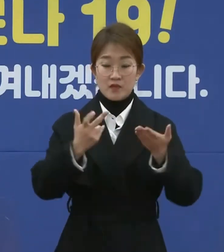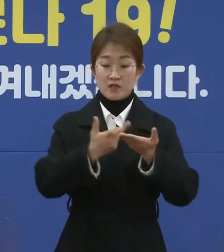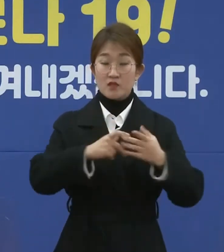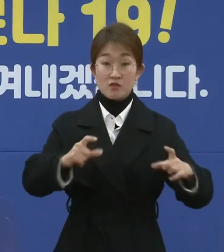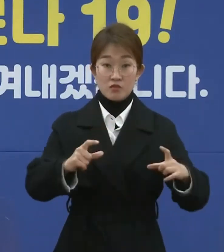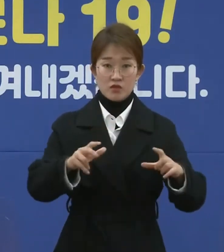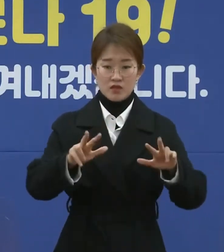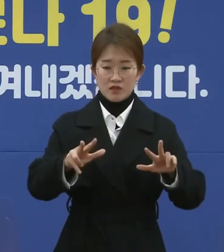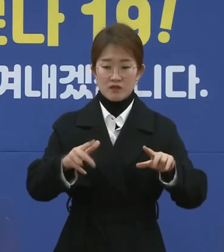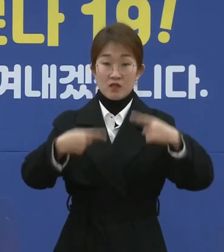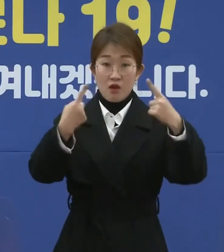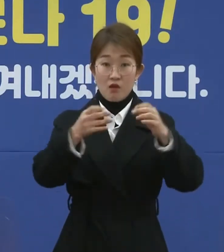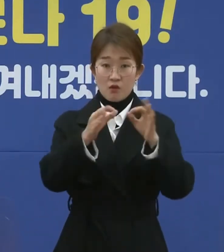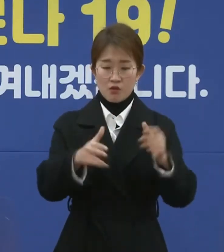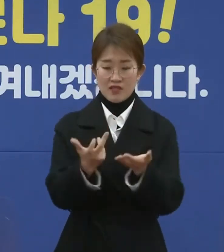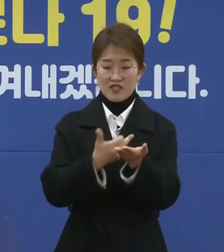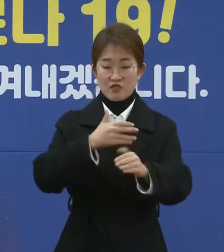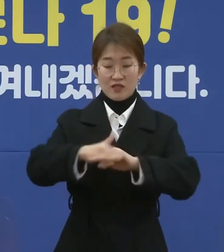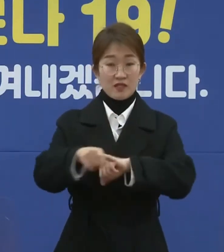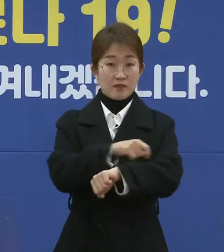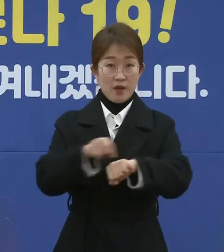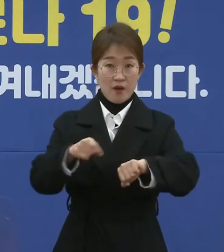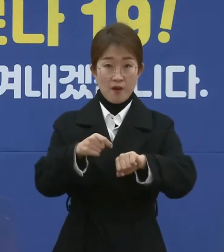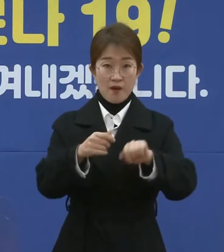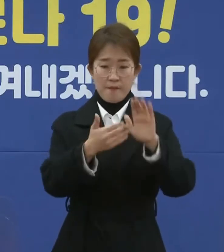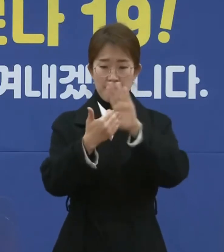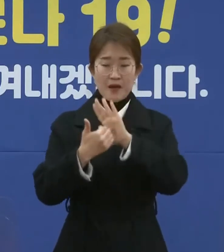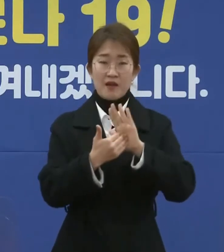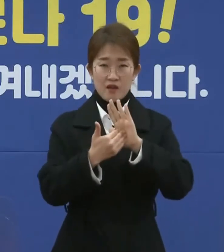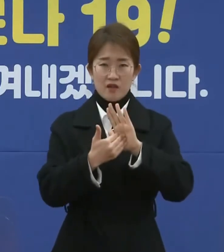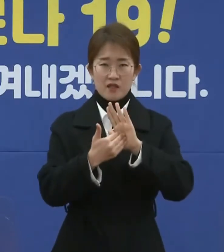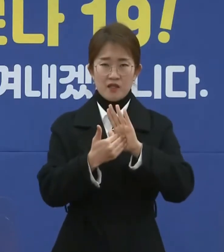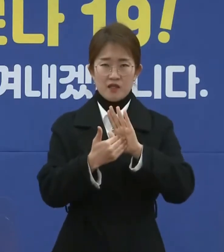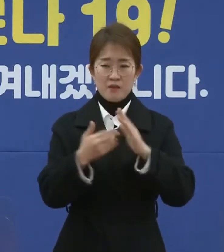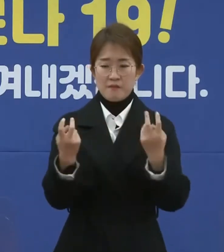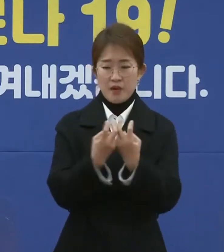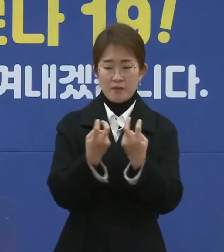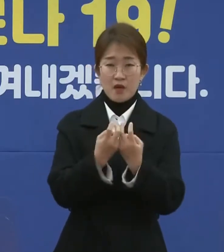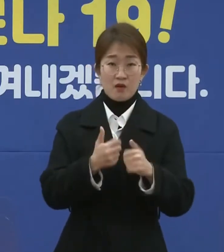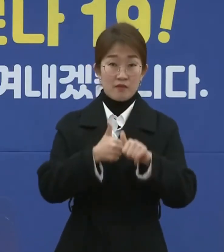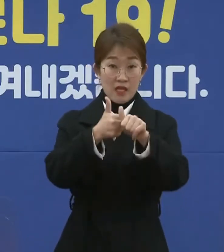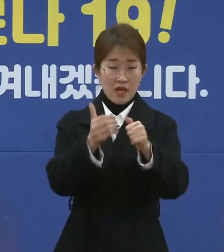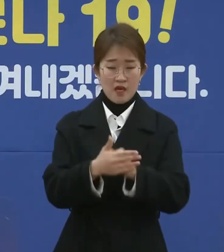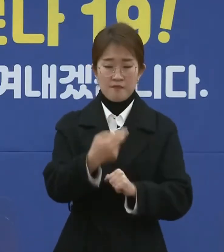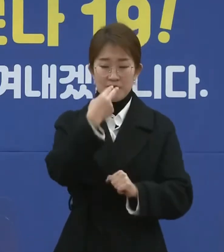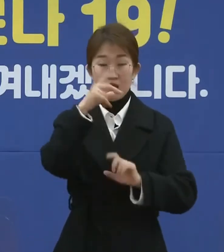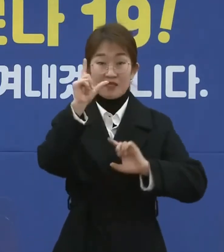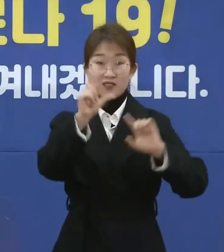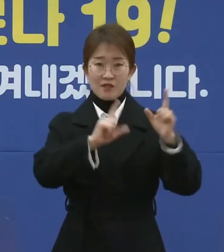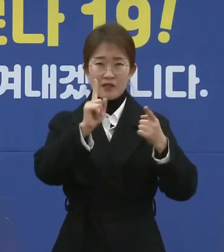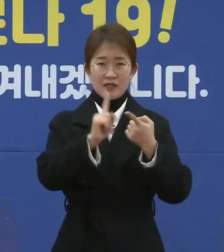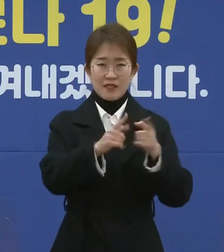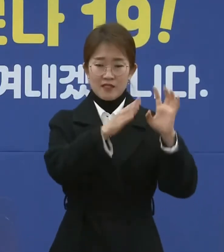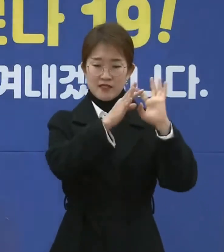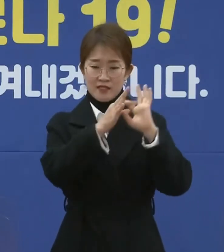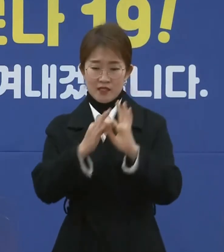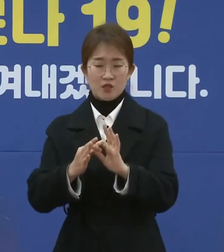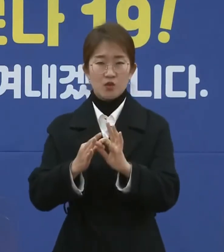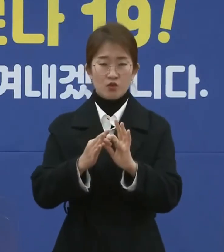설 연휴 제주형 특별 방역 집중관리 대책에 따라 비상 방역 체계를 빈틈없이